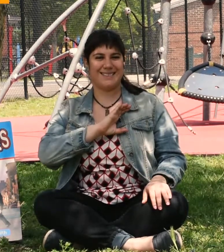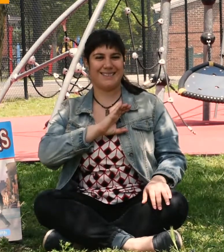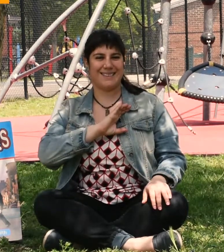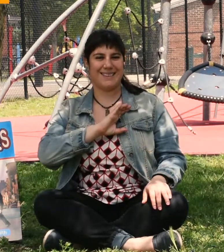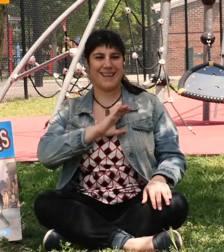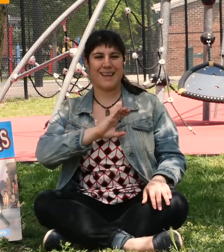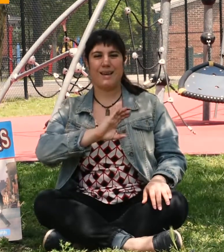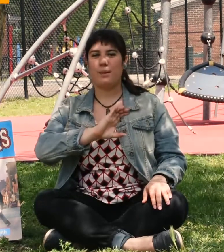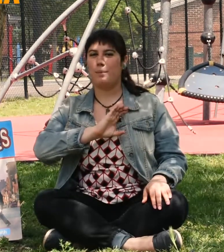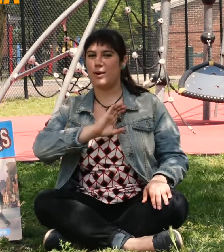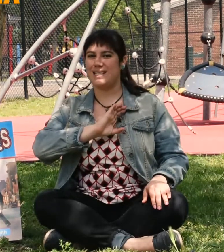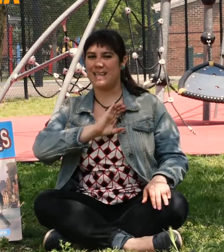Policía